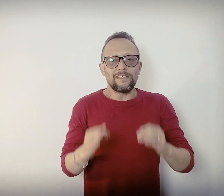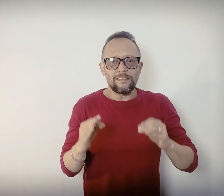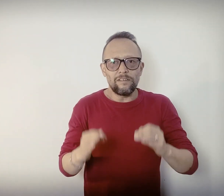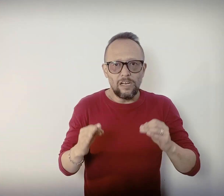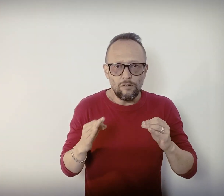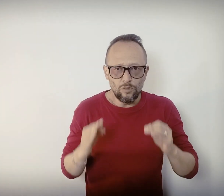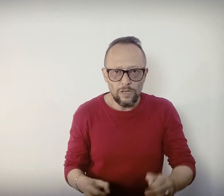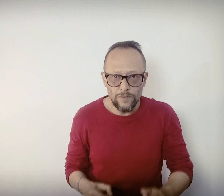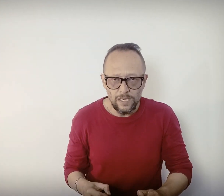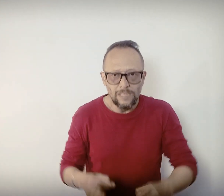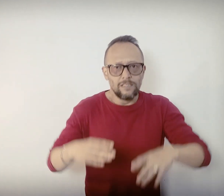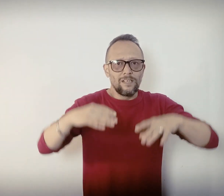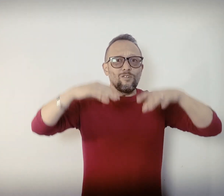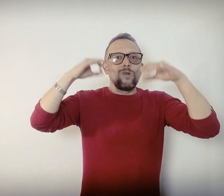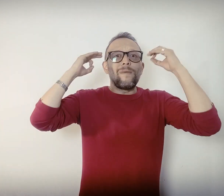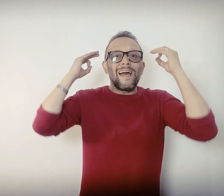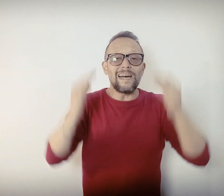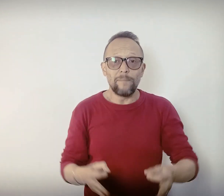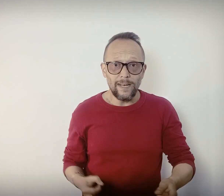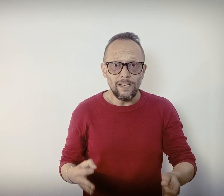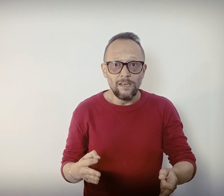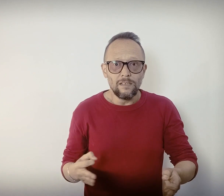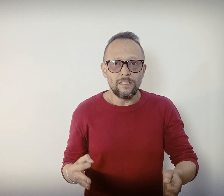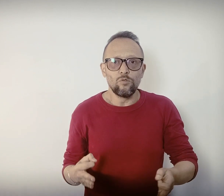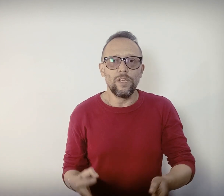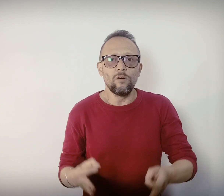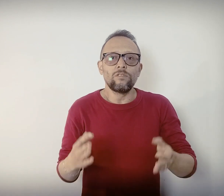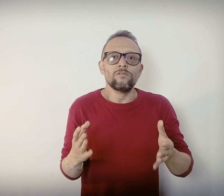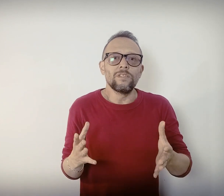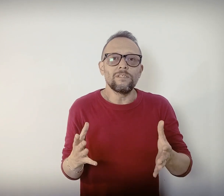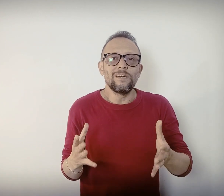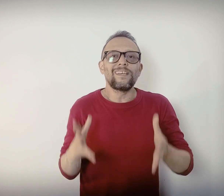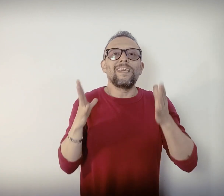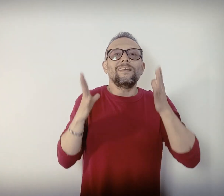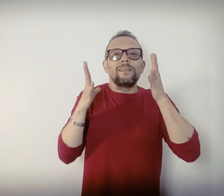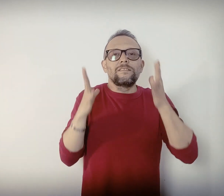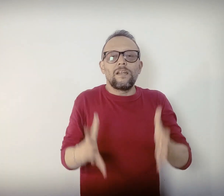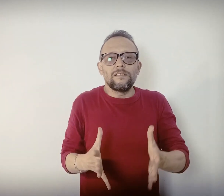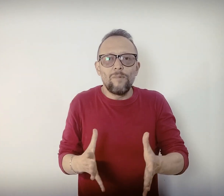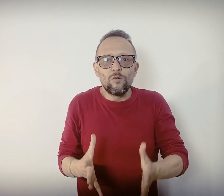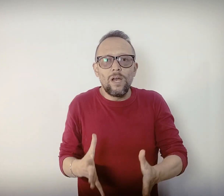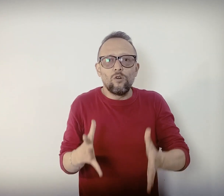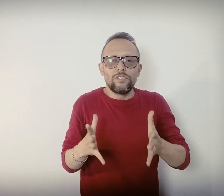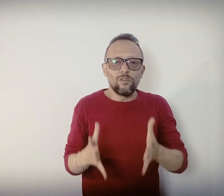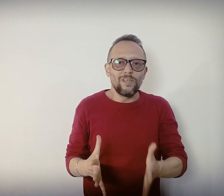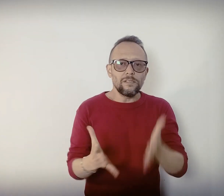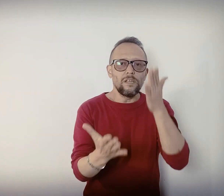a saber algo de fotografía si tienes una mega cámara te sugiero entonces que te descargues el manual o si ya lo tienes, lo